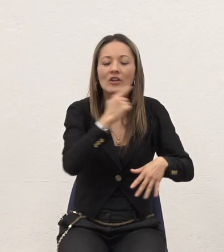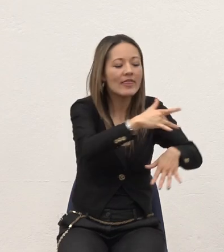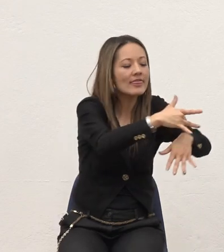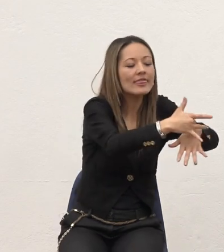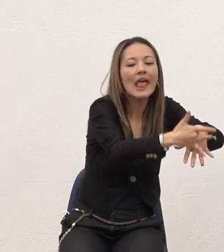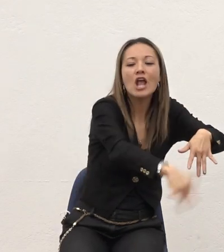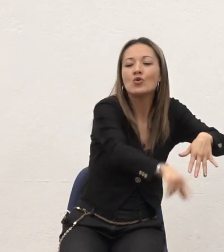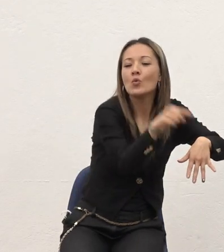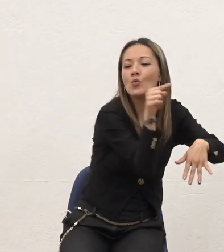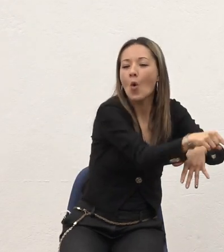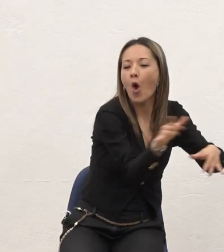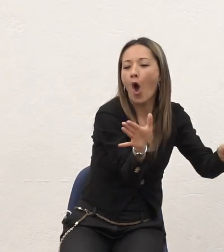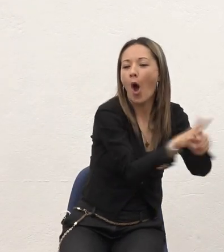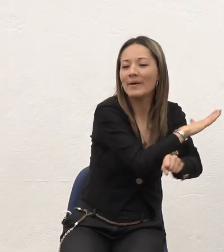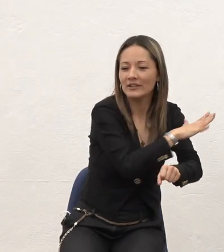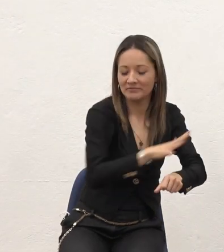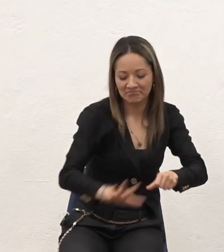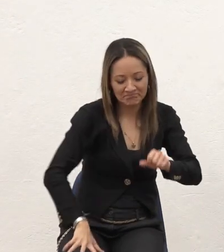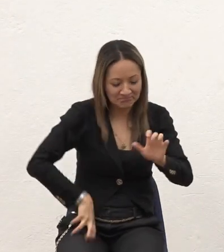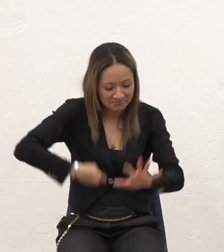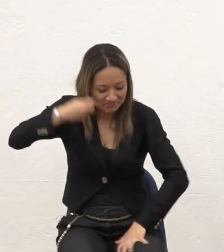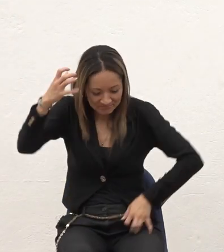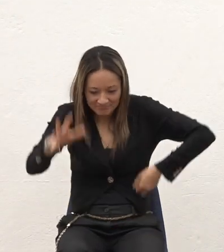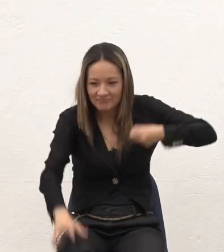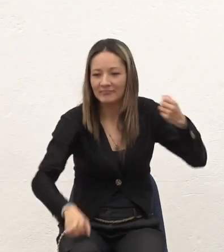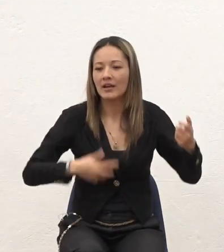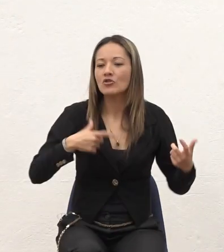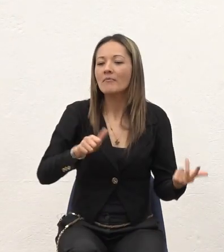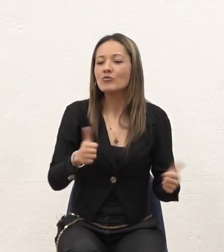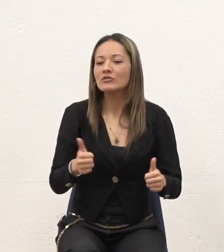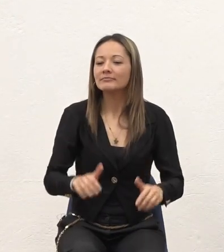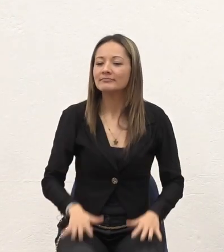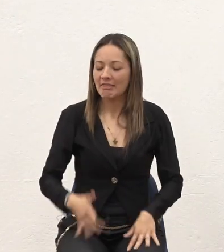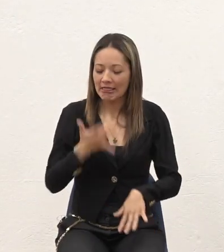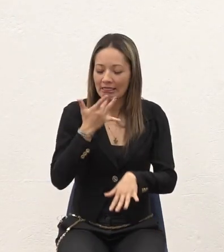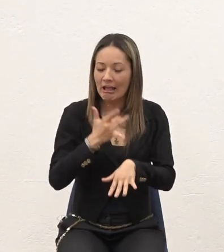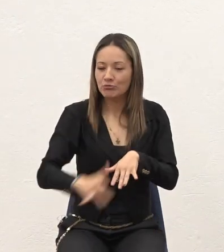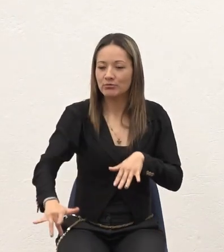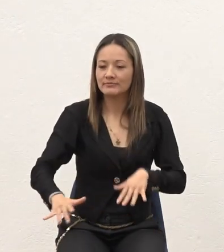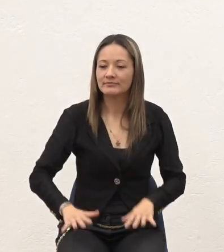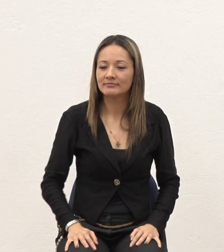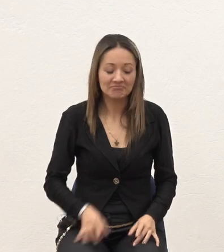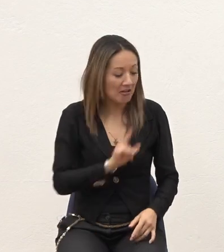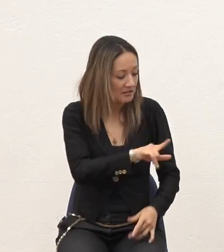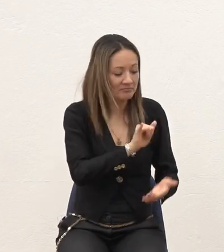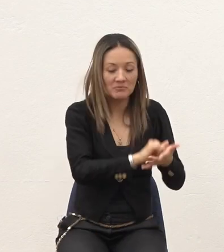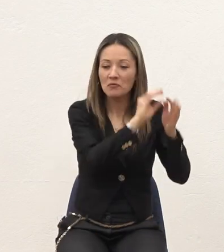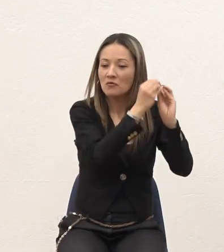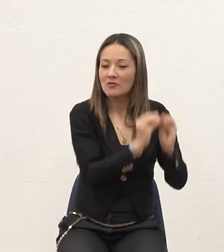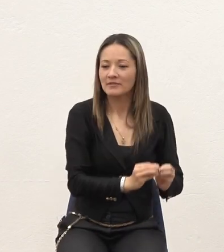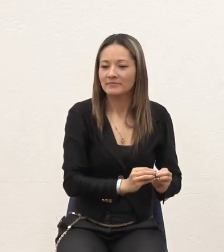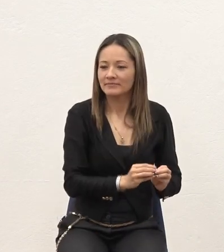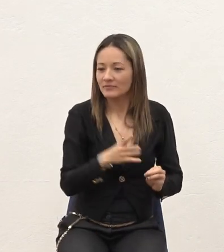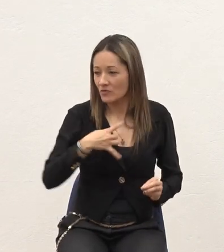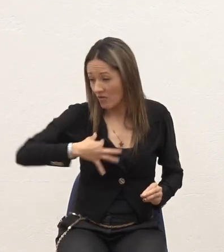Por completo Ese día Para que yo me pudiera Bautizar Y así lo hice Y les aseguro Que a partir de